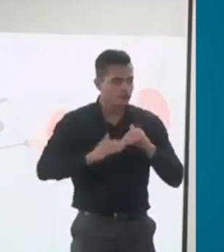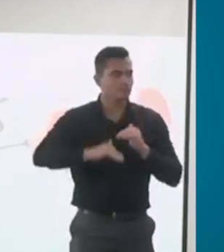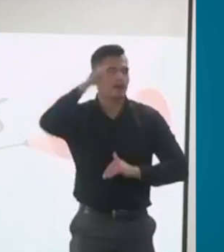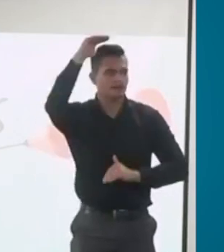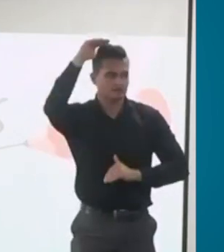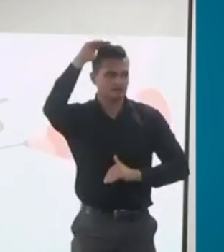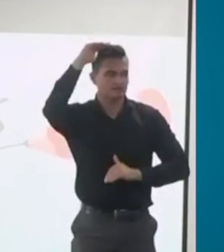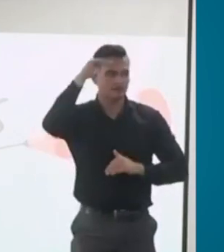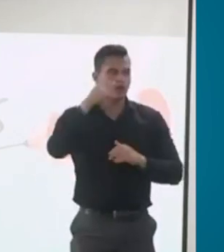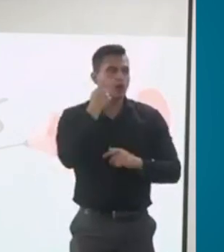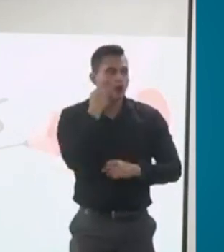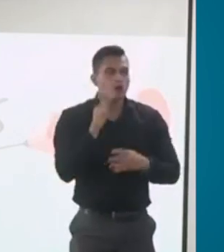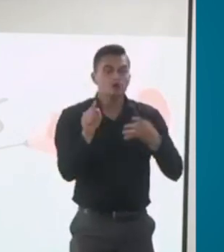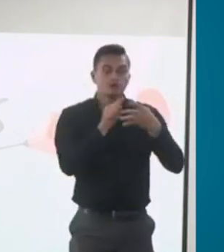derecho a una pensión de invalidez.